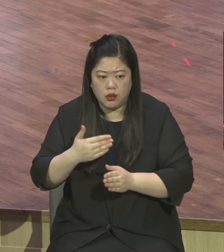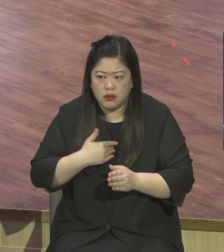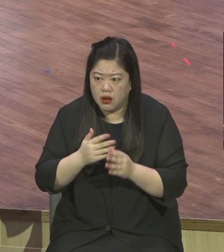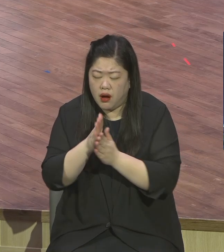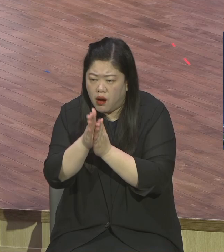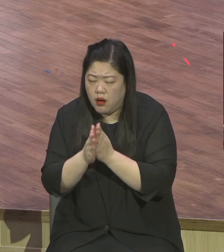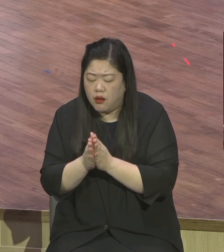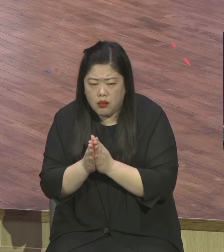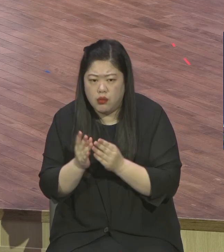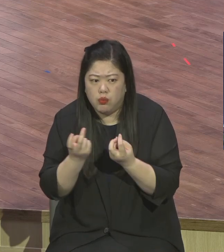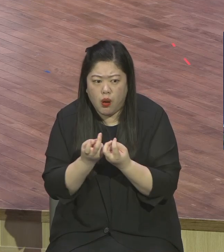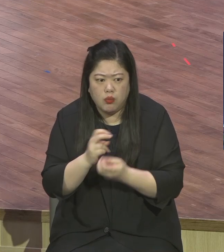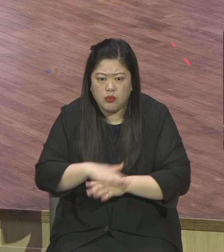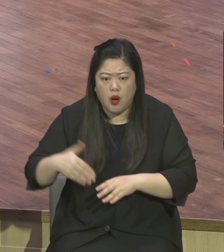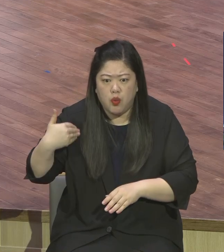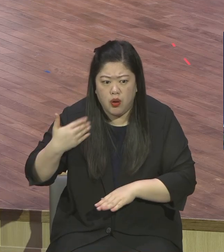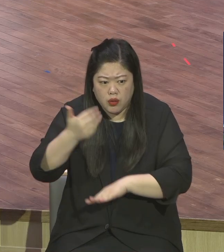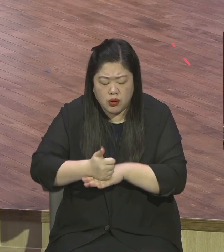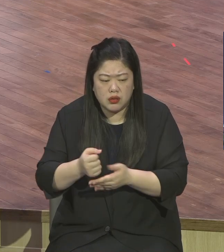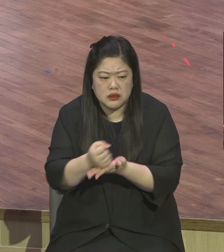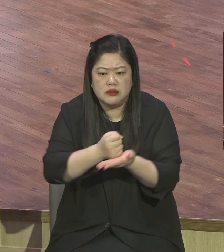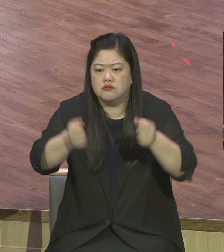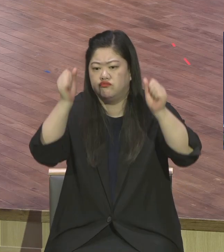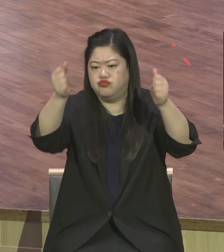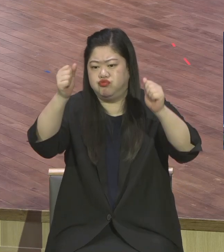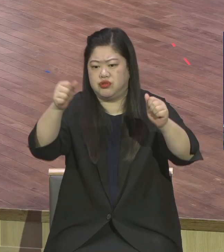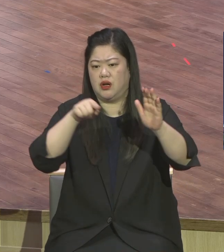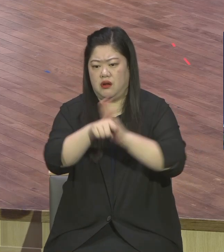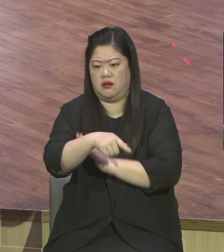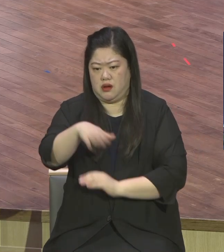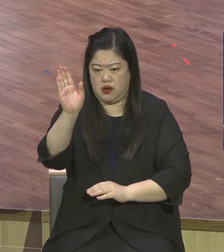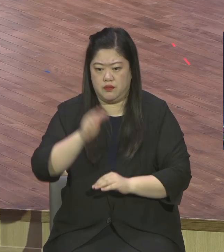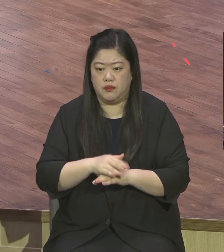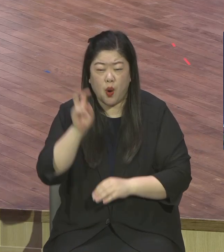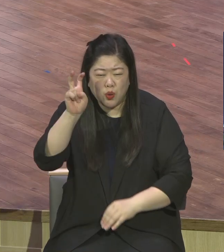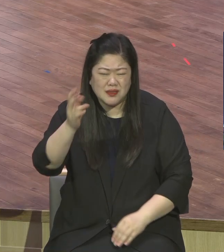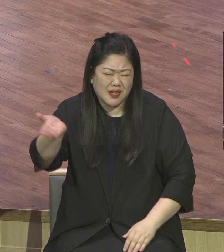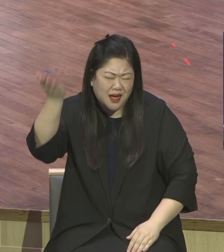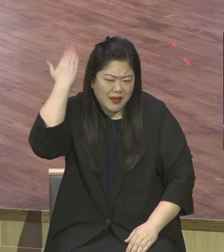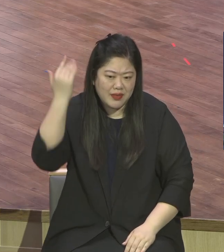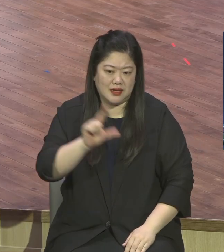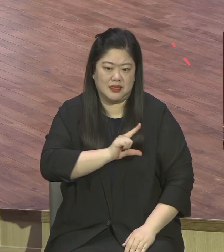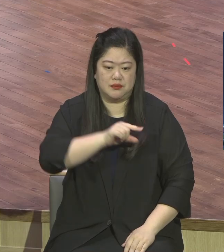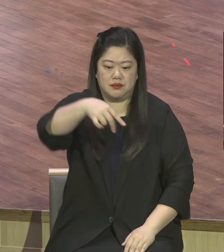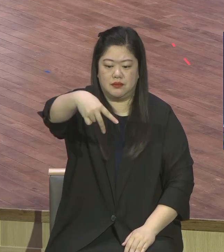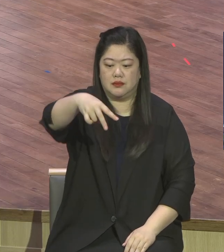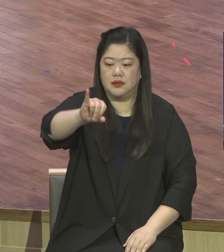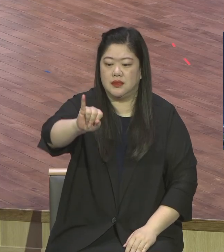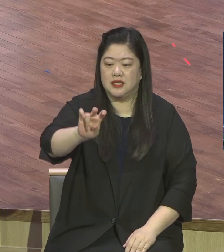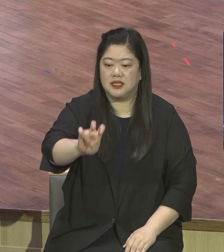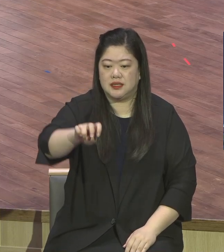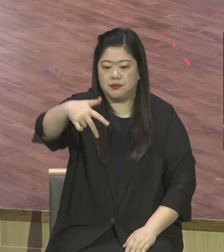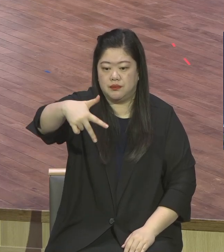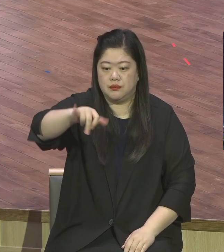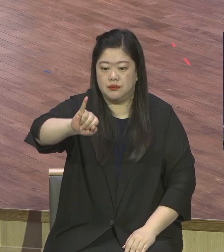당하고 있습니까 심진송이 아시지요 심진송이 이혼 몇 번 했습니까 네 번 했습니다 얼굴 봤습니까